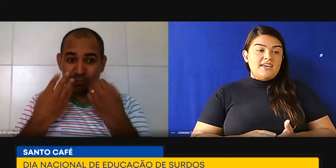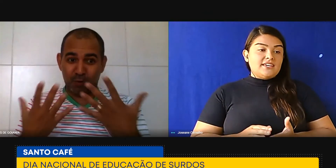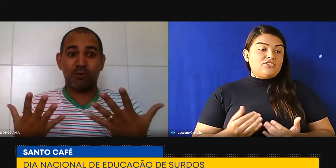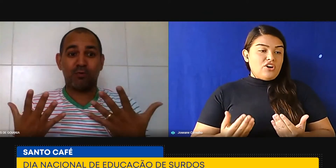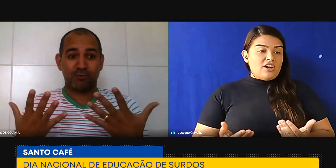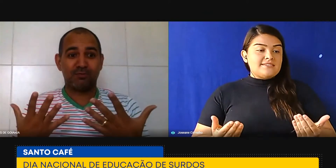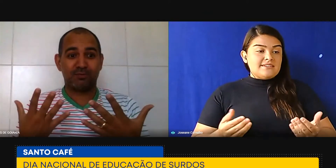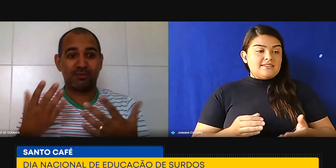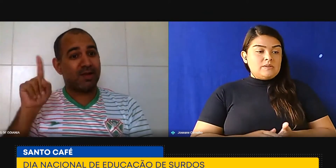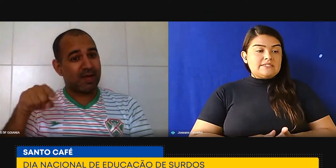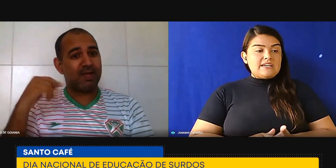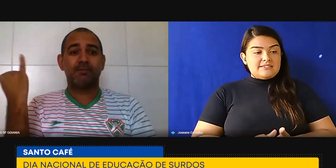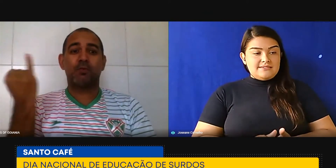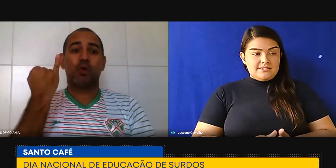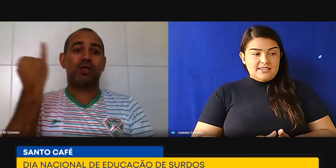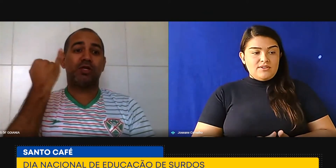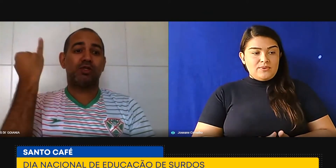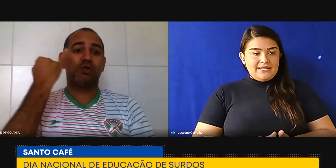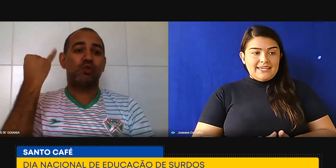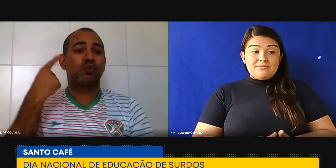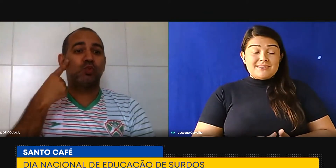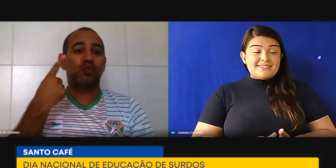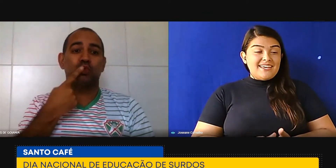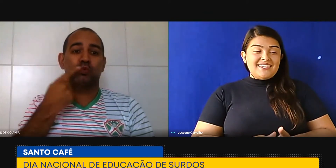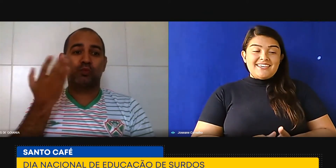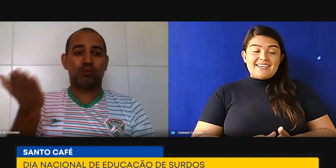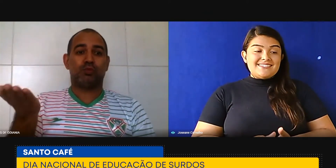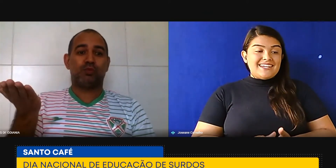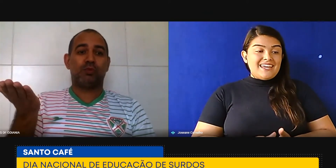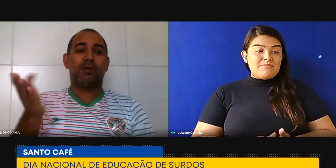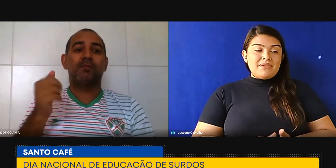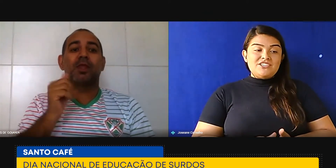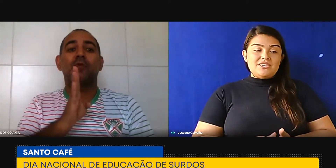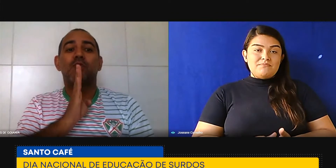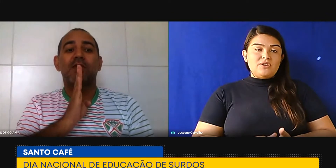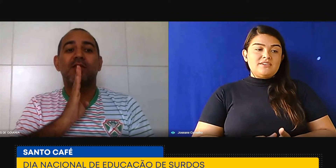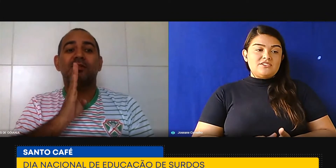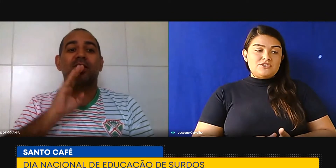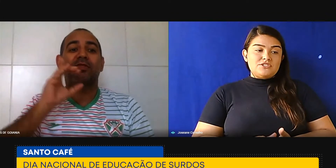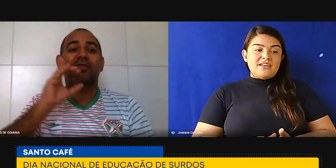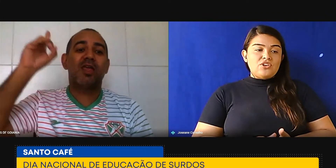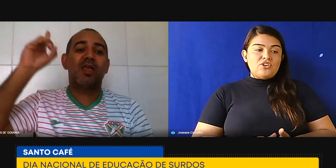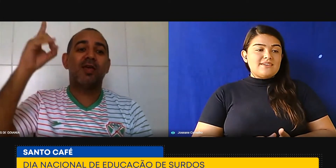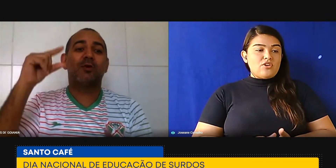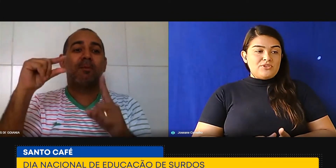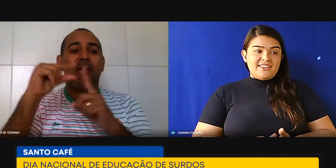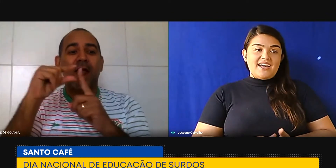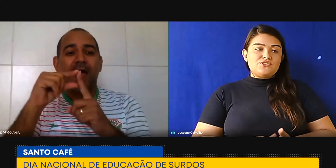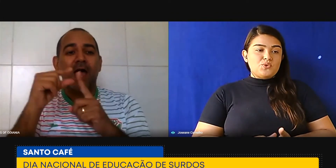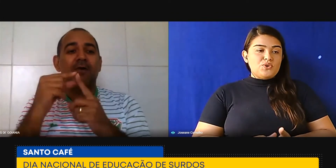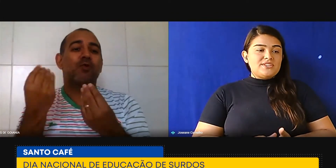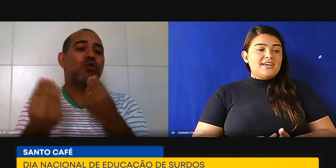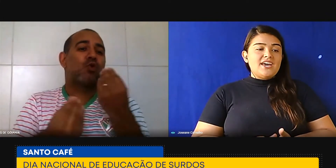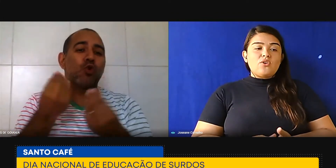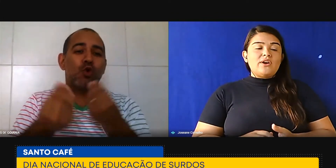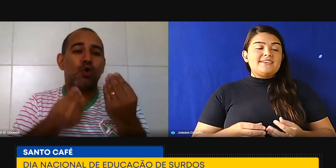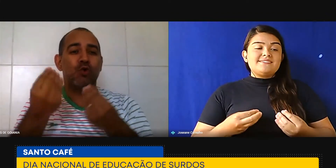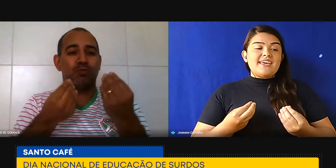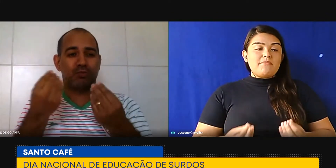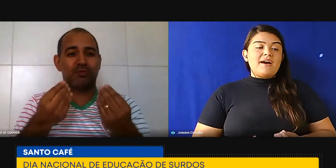que torna a Santa Missa acessível em Libras. E é extremamente importante para nós, da comunidade surda, conhecer a